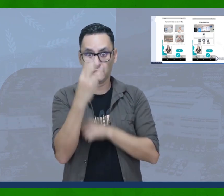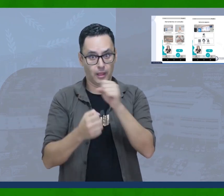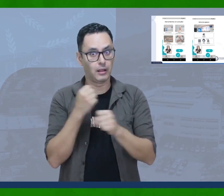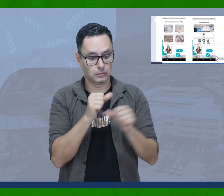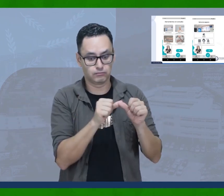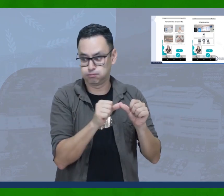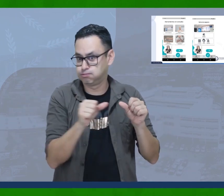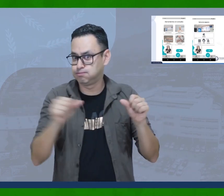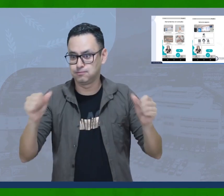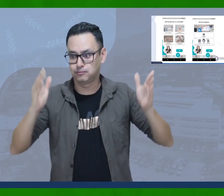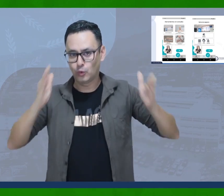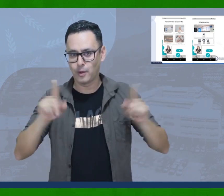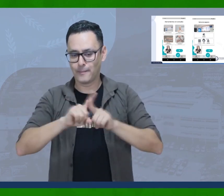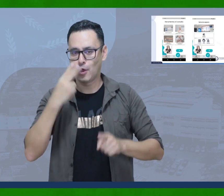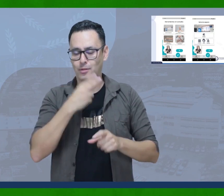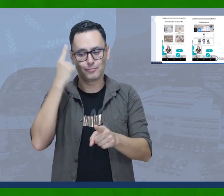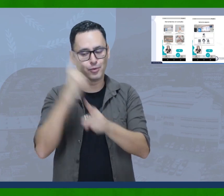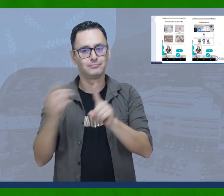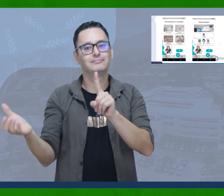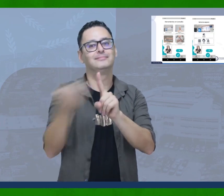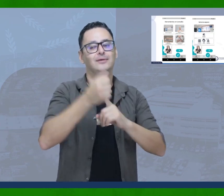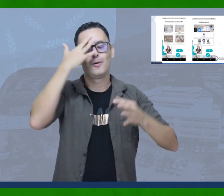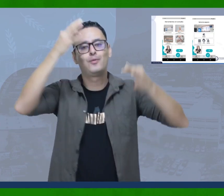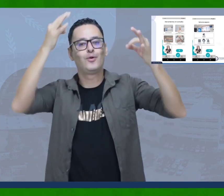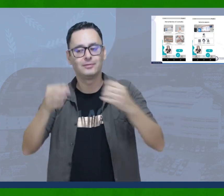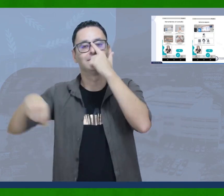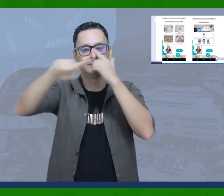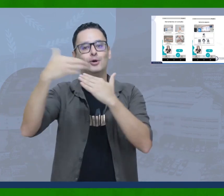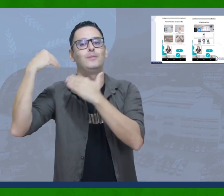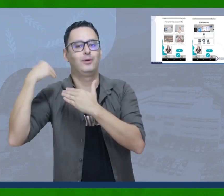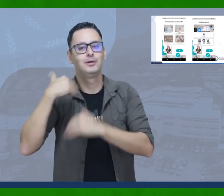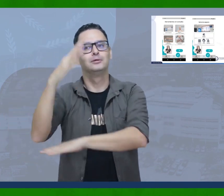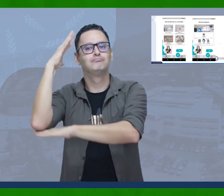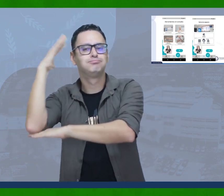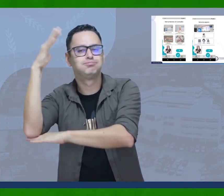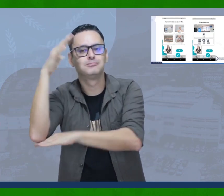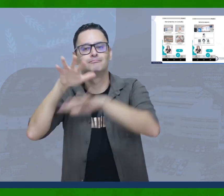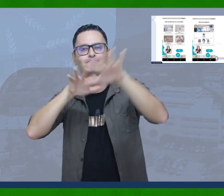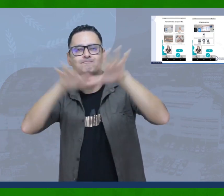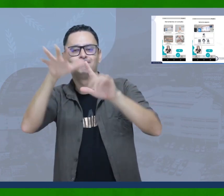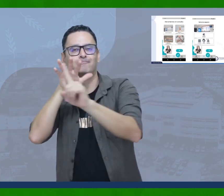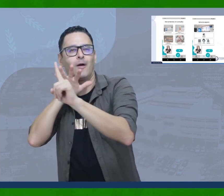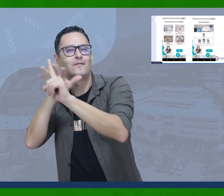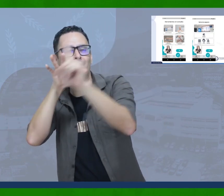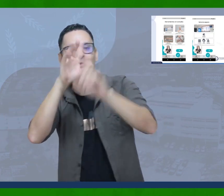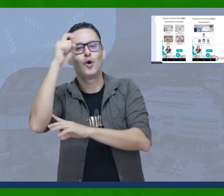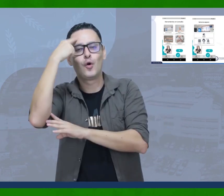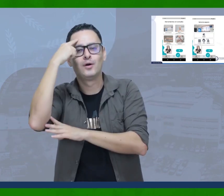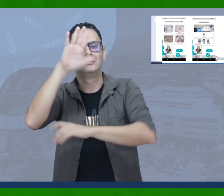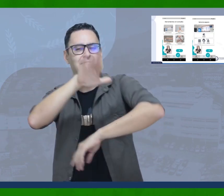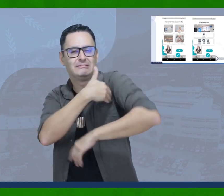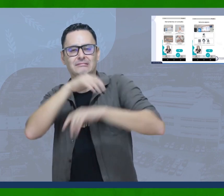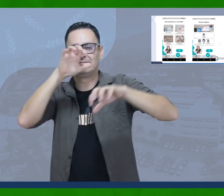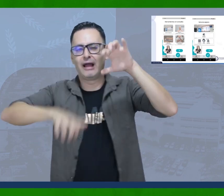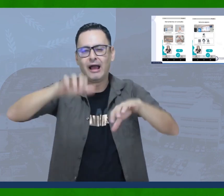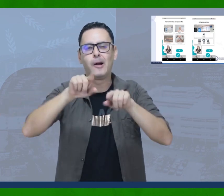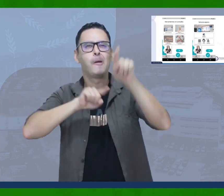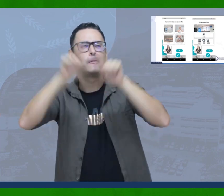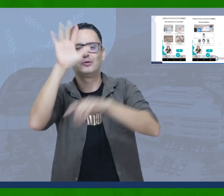Fueron tres años de compromisos para hoy tener este gran logro que incluye conferencias, movilización, incidencia ante el Gobierno Nacional, ministerios, secretarías, para que puedan